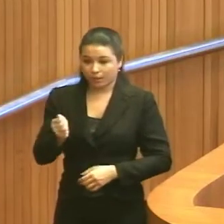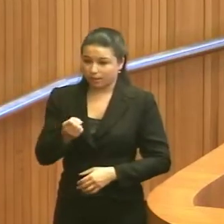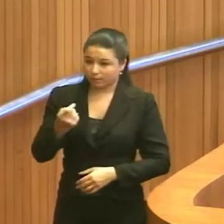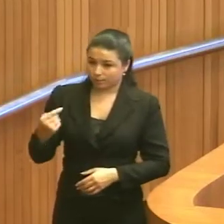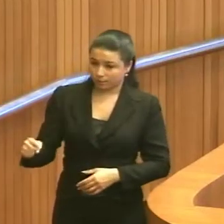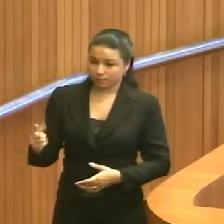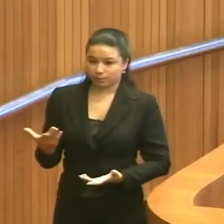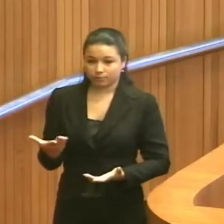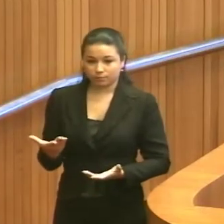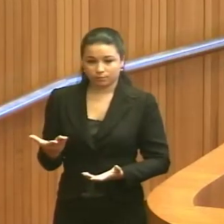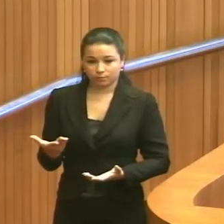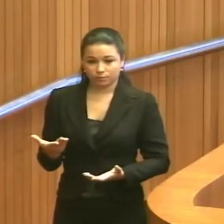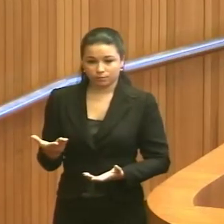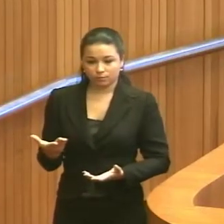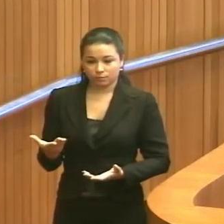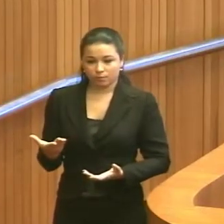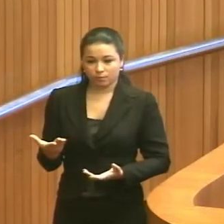uma ação,